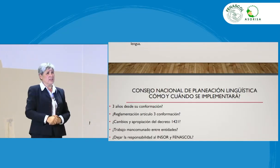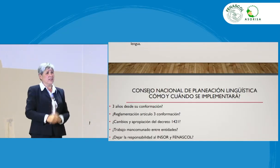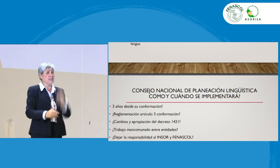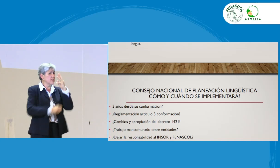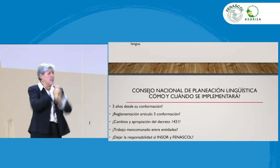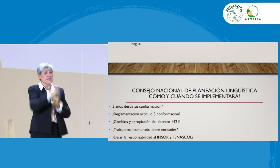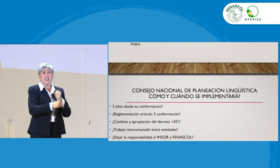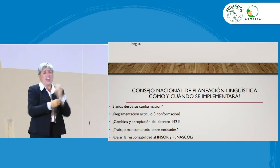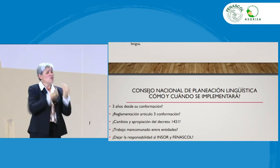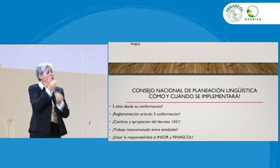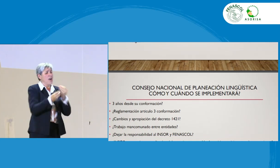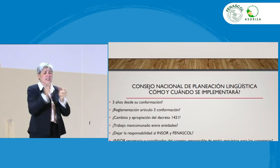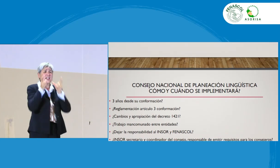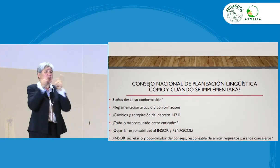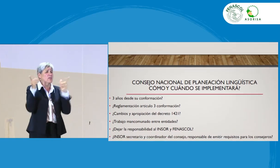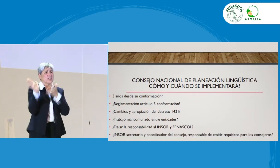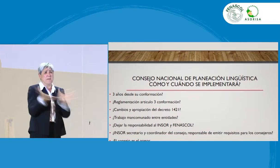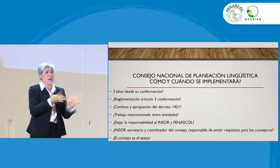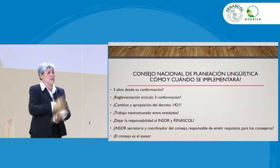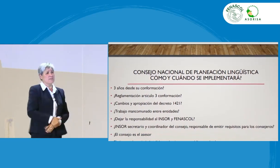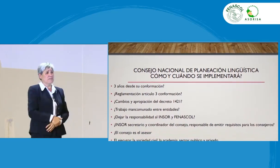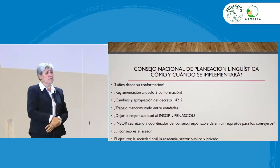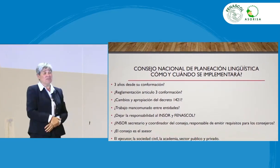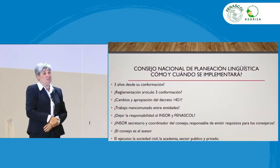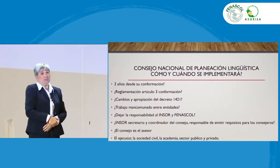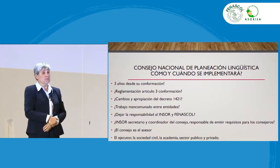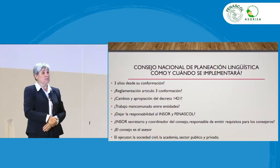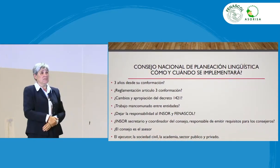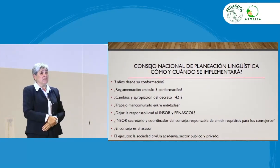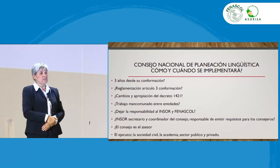imposible, la planeación lingüística en tres años no se logra en este tiempo.